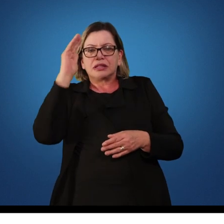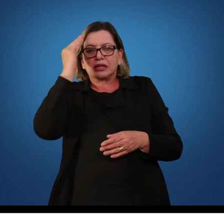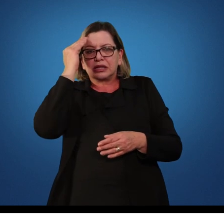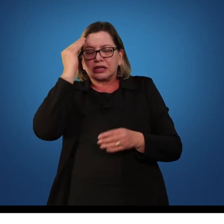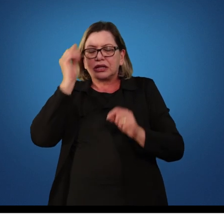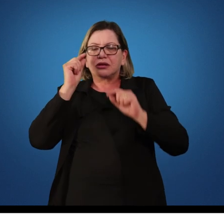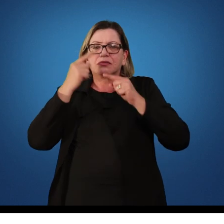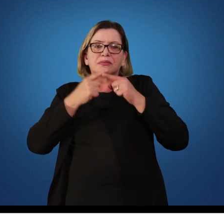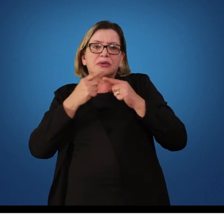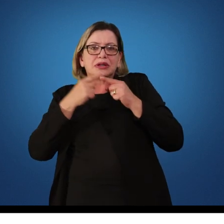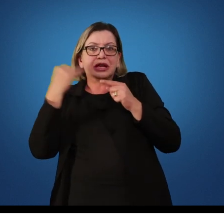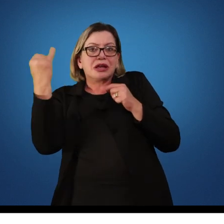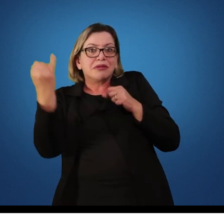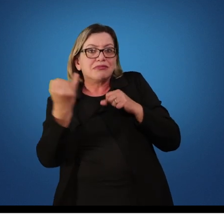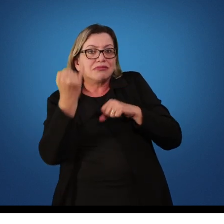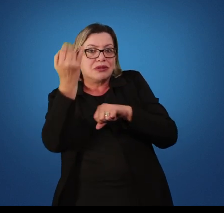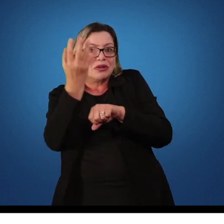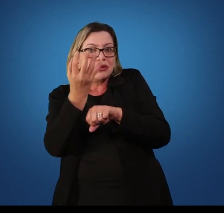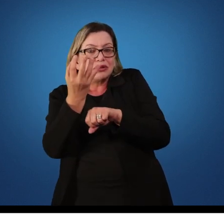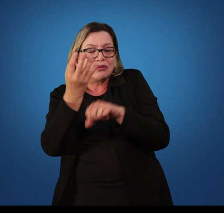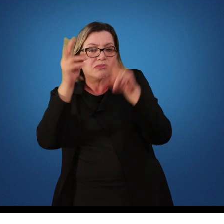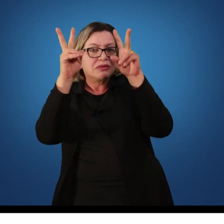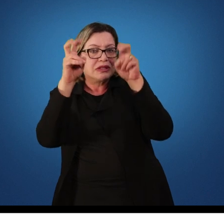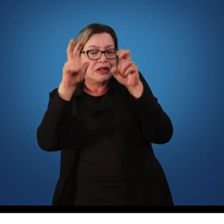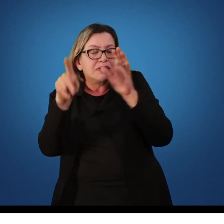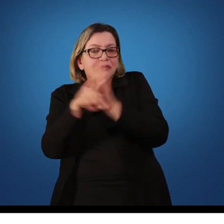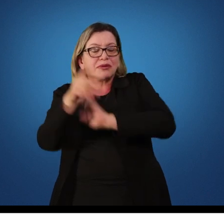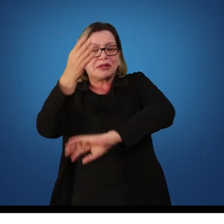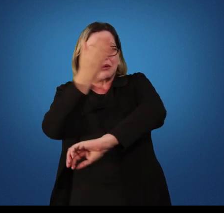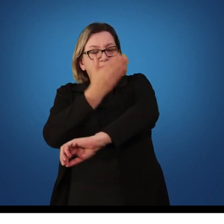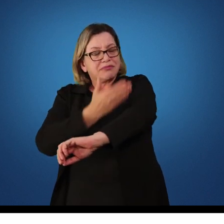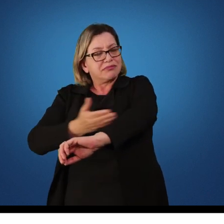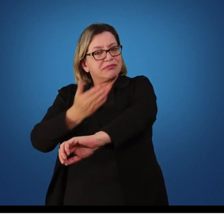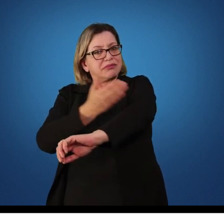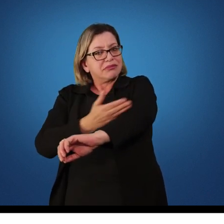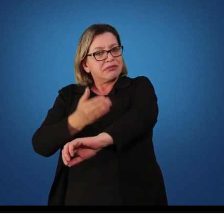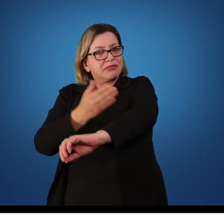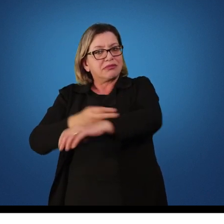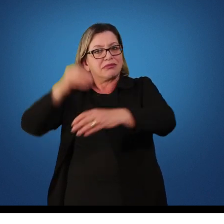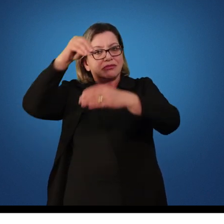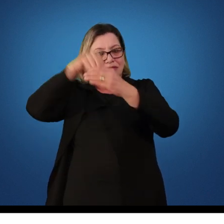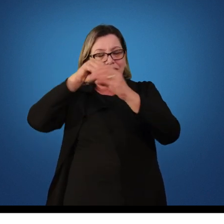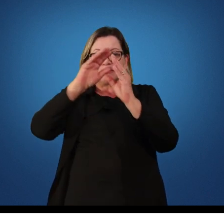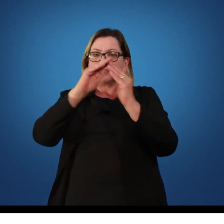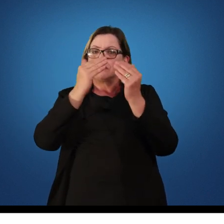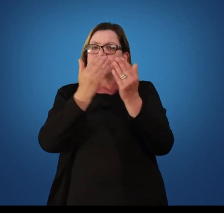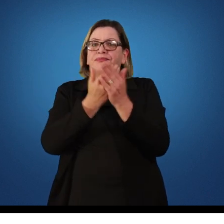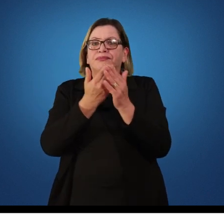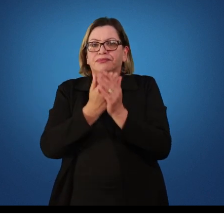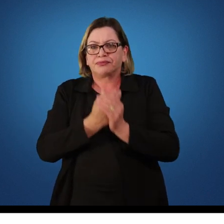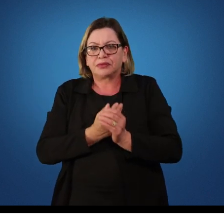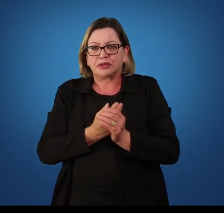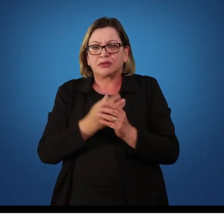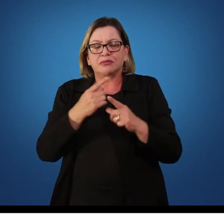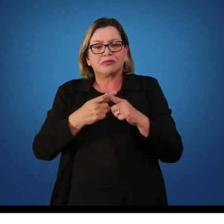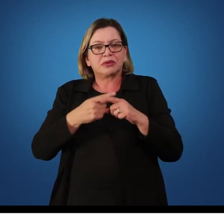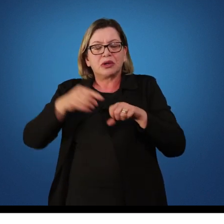importância desses conteúdos para a prática do professor de educação física na escola. Os conhecimentos de aprendizagem motora